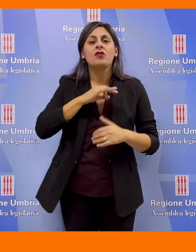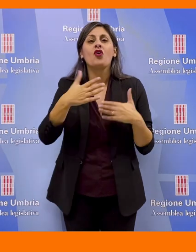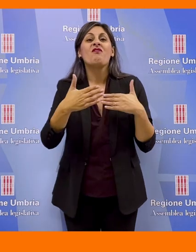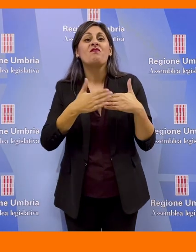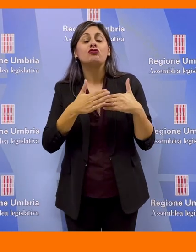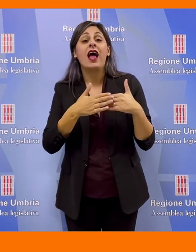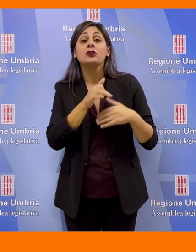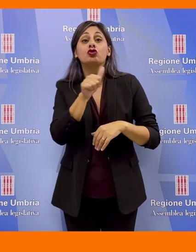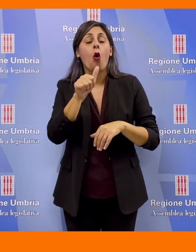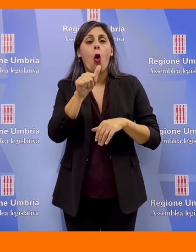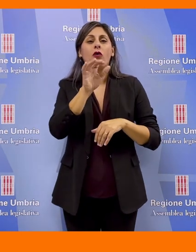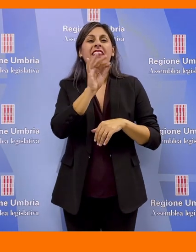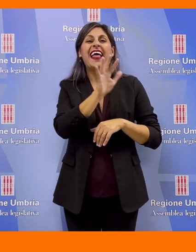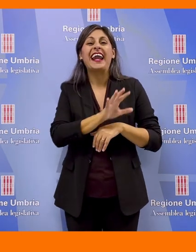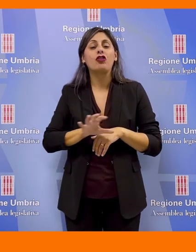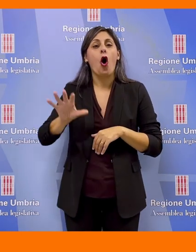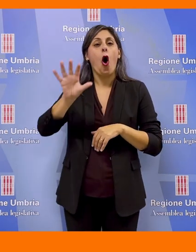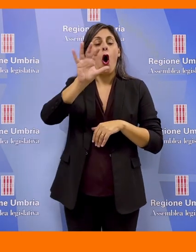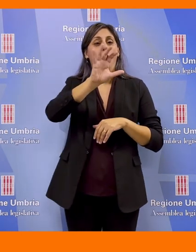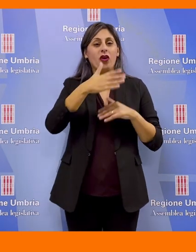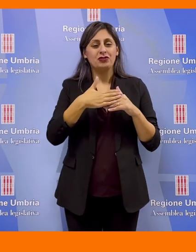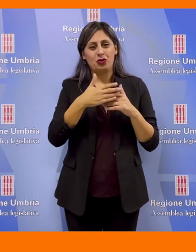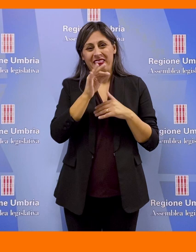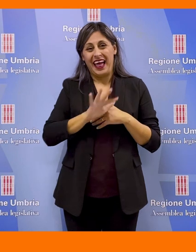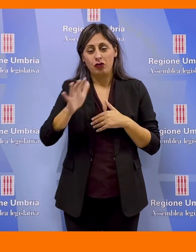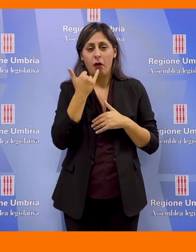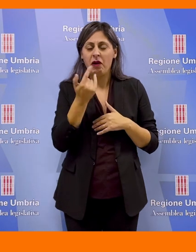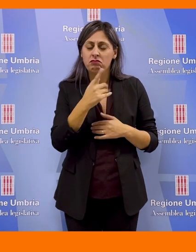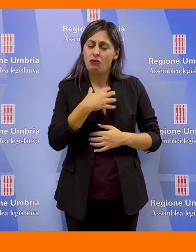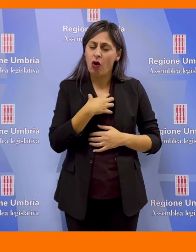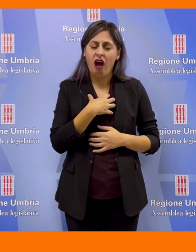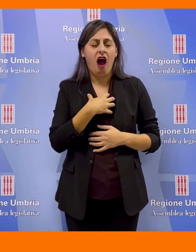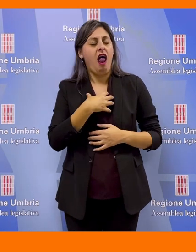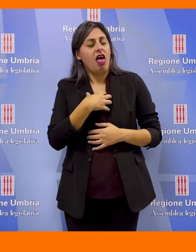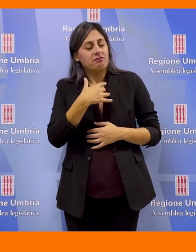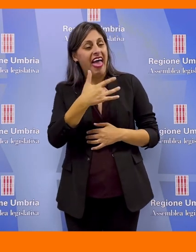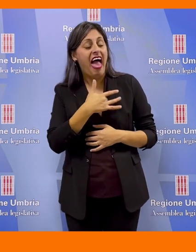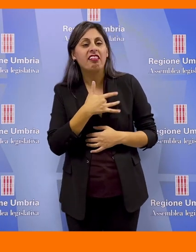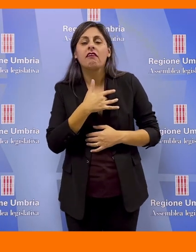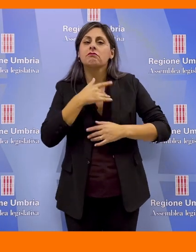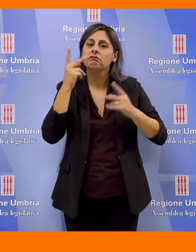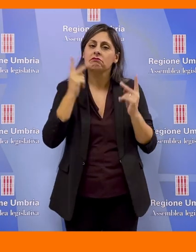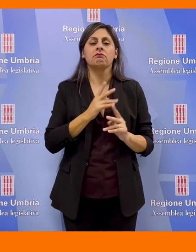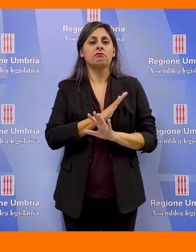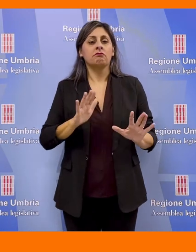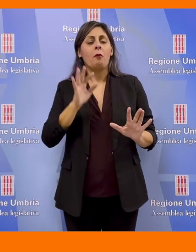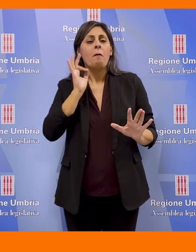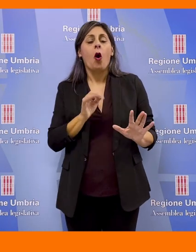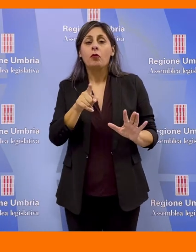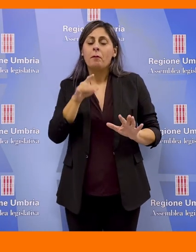vicinanza non è solo geografica, in un territorio piccolo e ospitale. E' emotiva, morale, etica e leale. E' il punto di cui